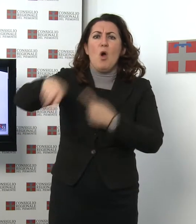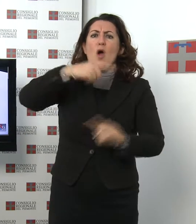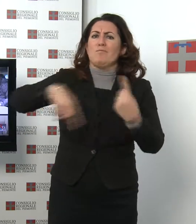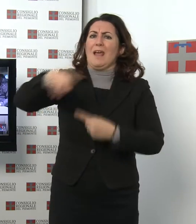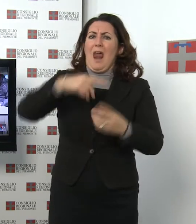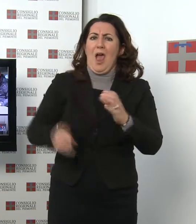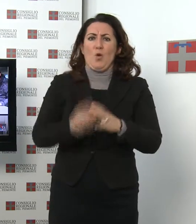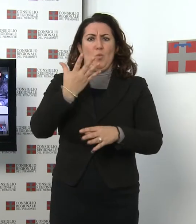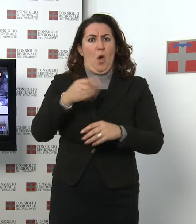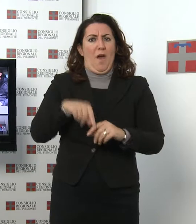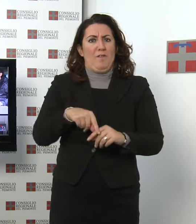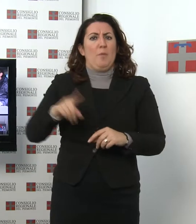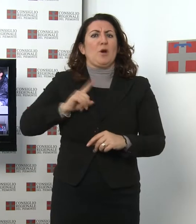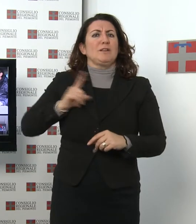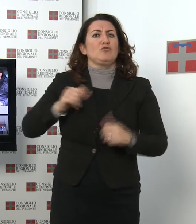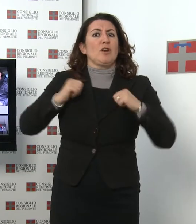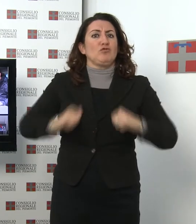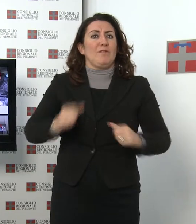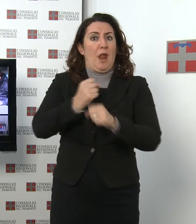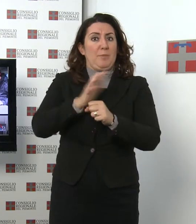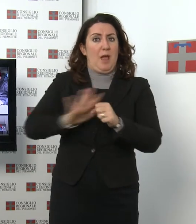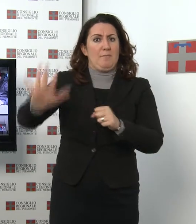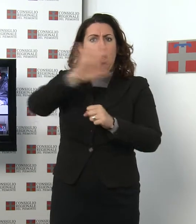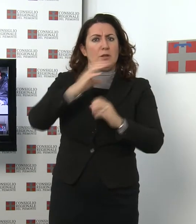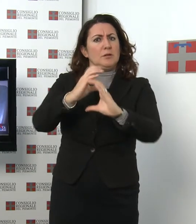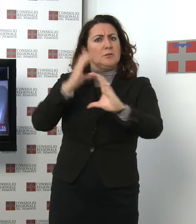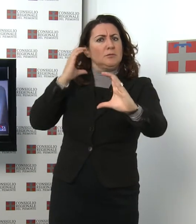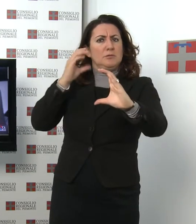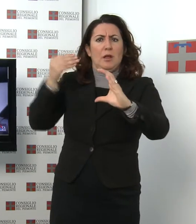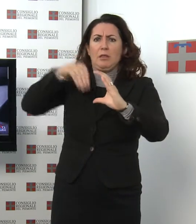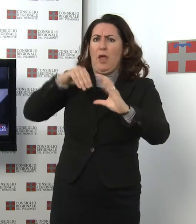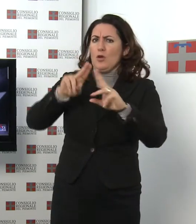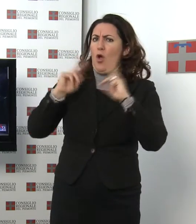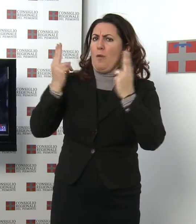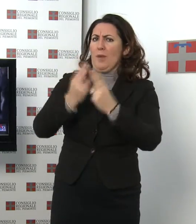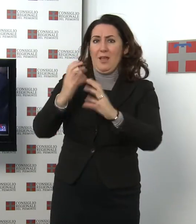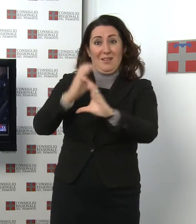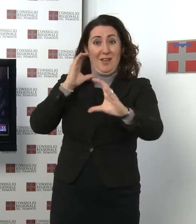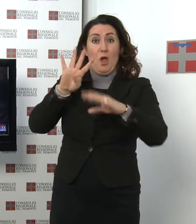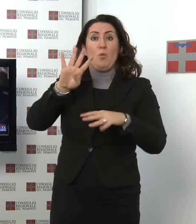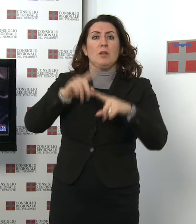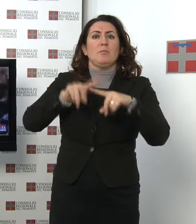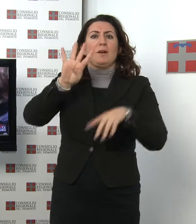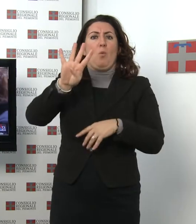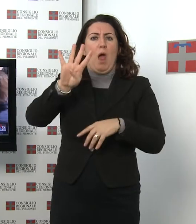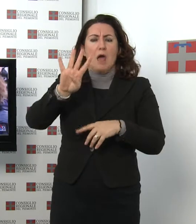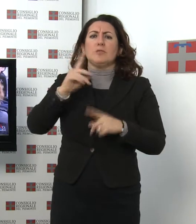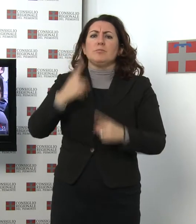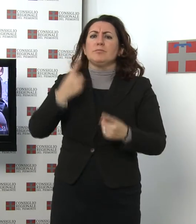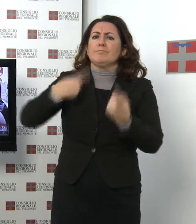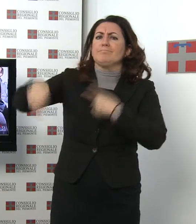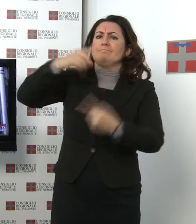piemontese. Si tratta di un mezzo superattrezzato, un furgone 4x4 allestito come sala operativa mobile,